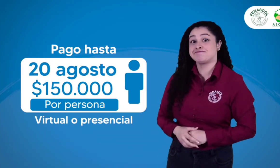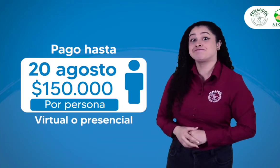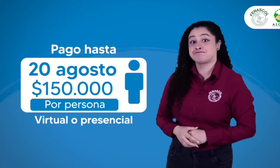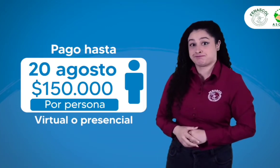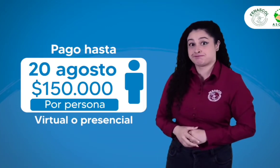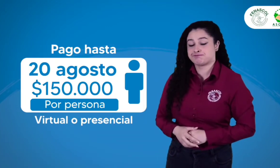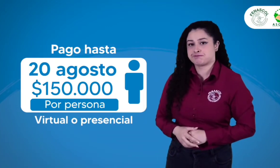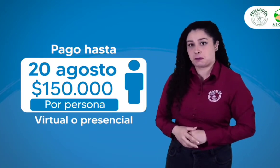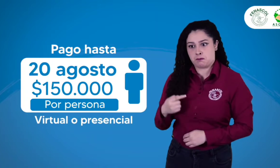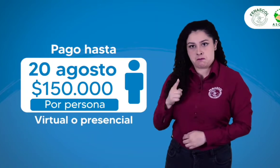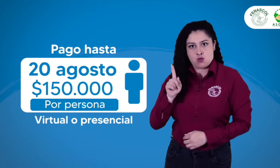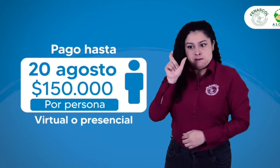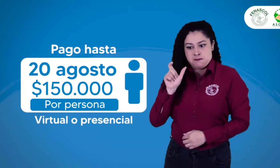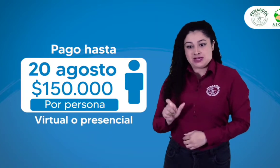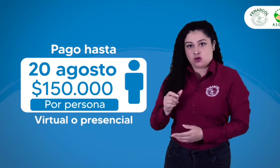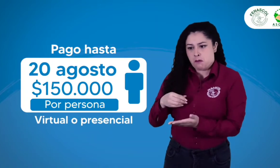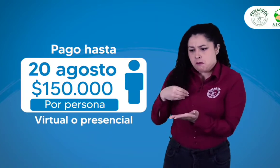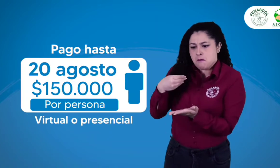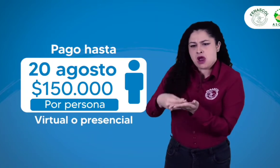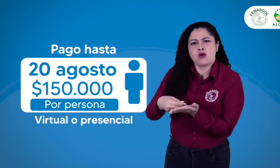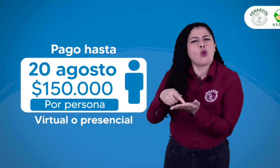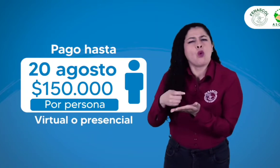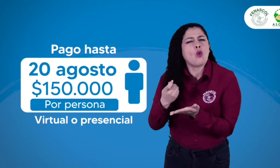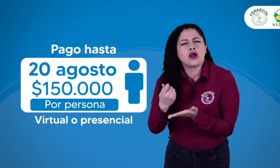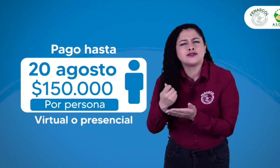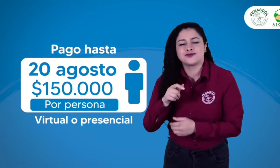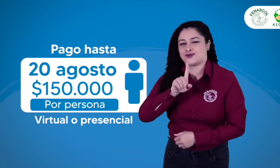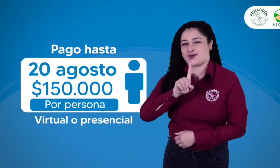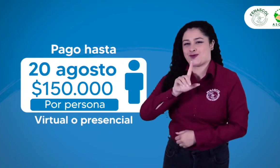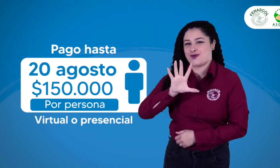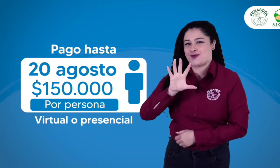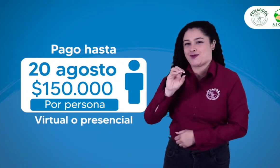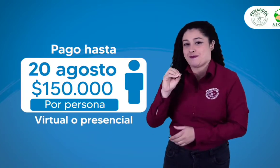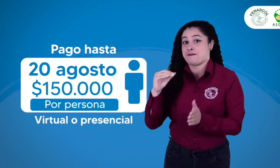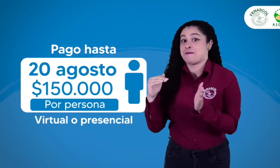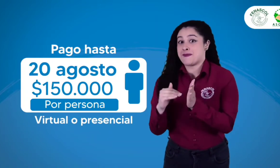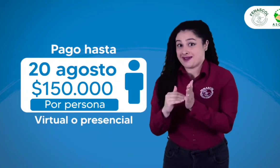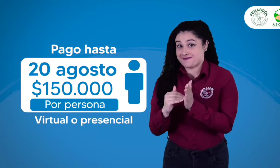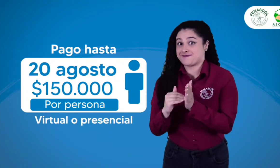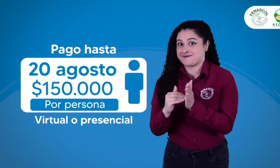como lo pueden ver, el valor por persona es de $150,000 pesos.